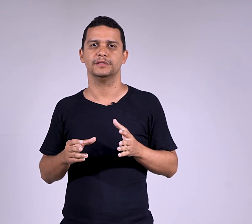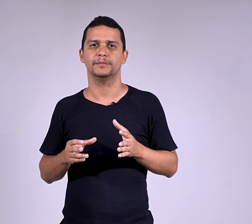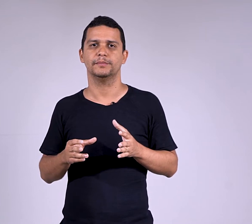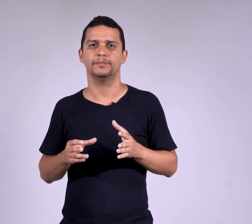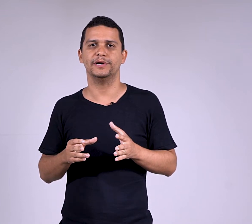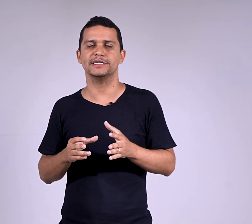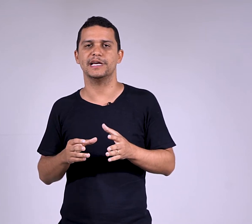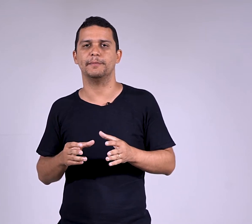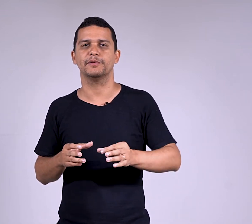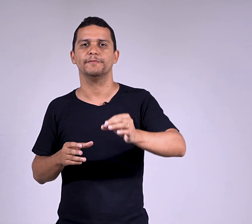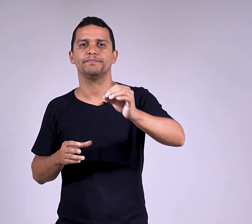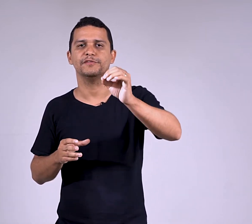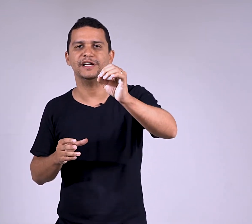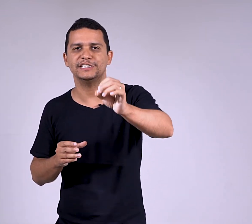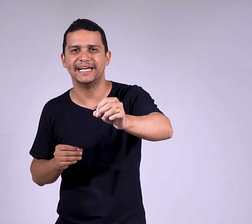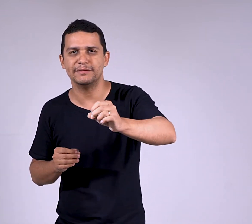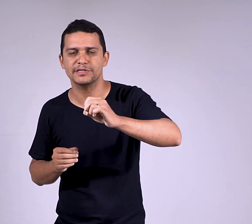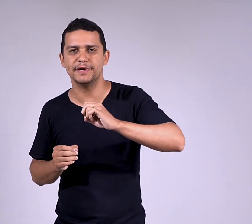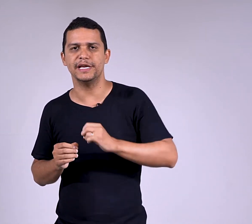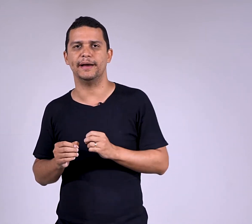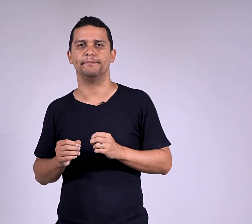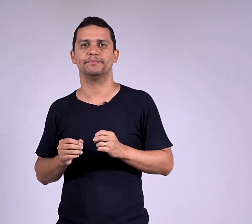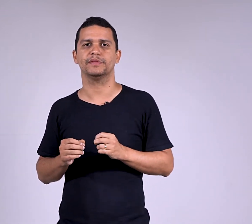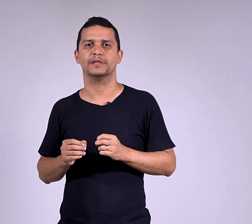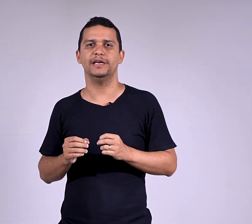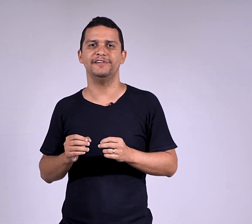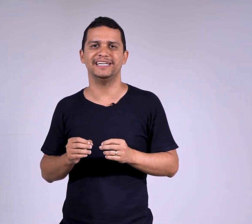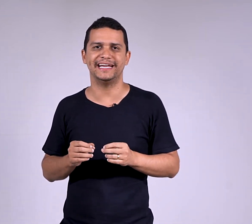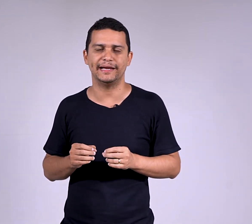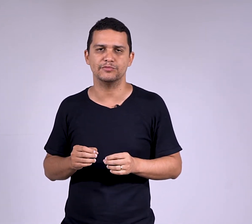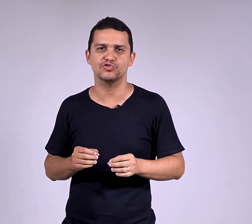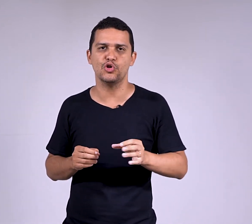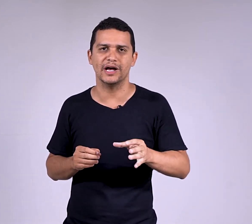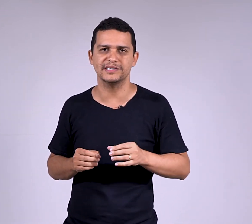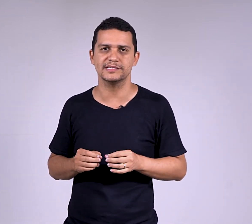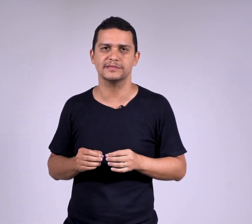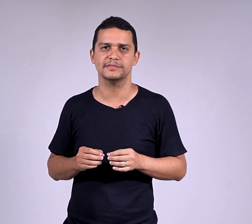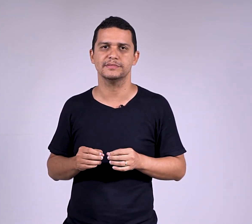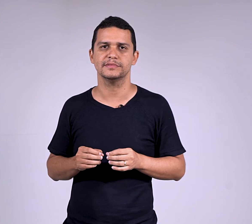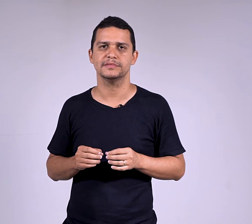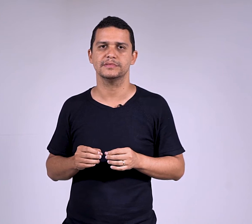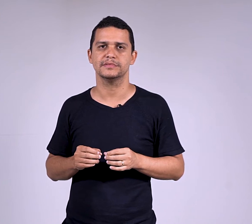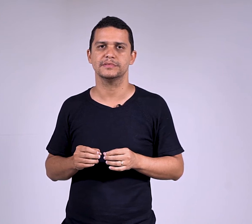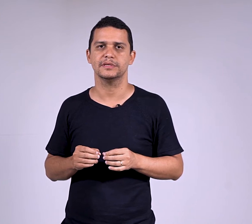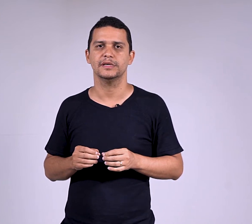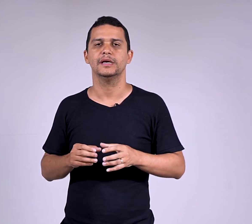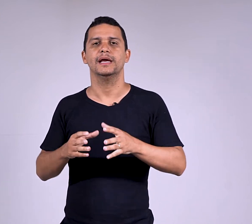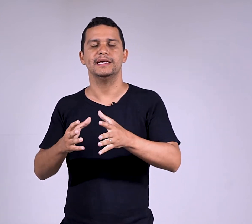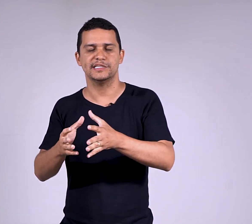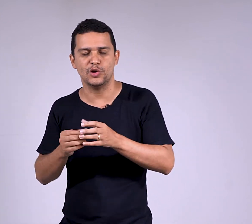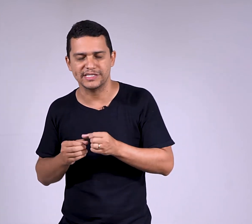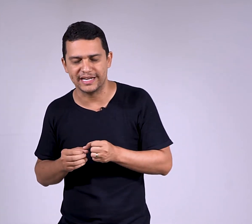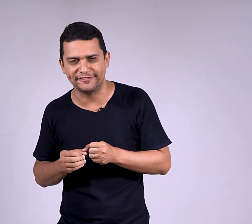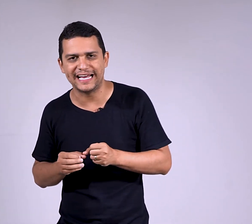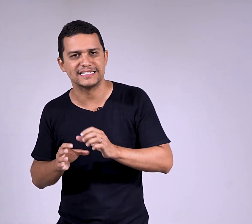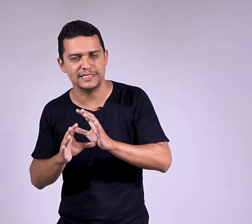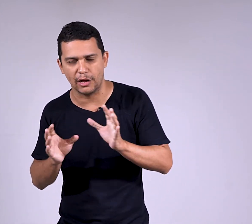Por exemplo, viajaremos amanhã. Quem viajaremos? Nós. Esse nós está na frase? Não.